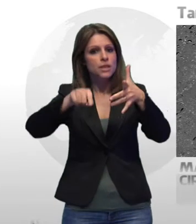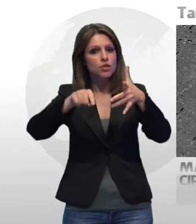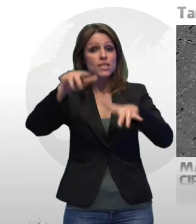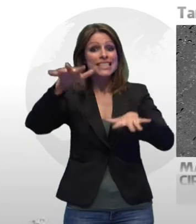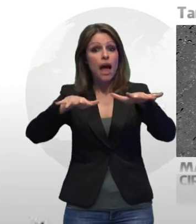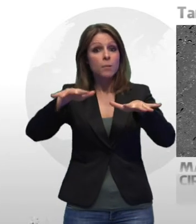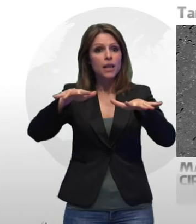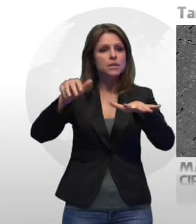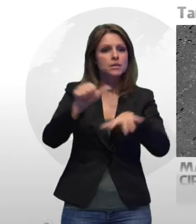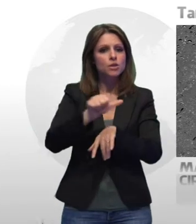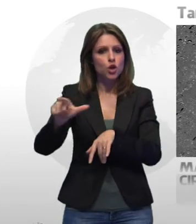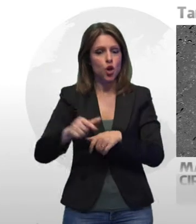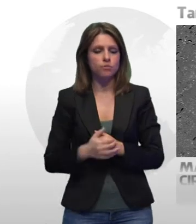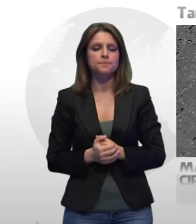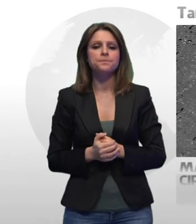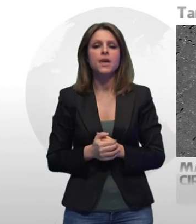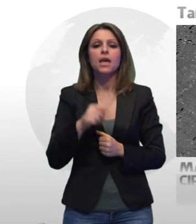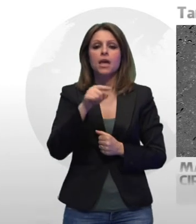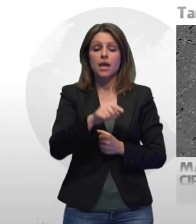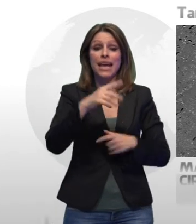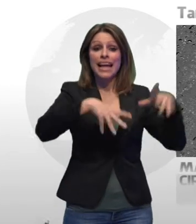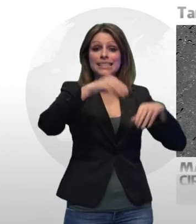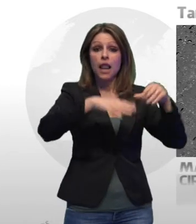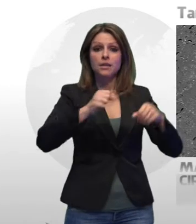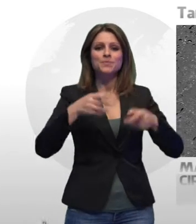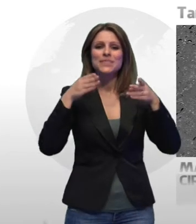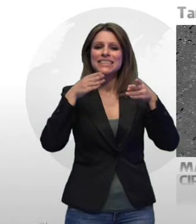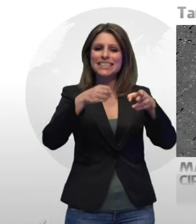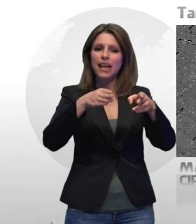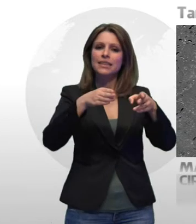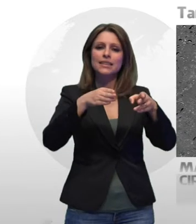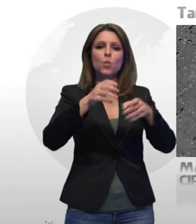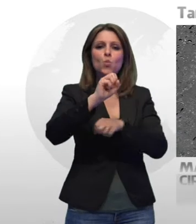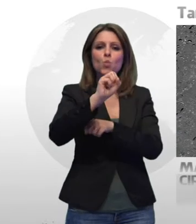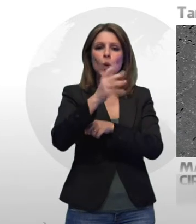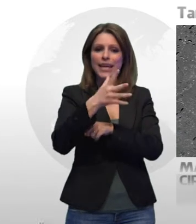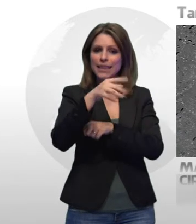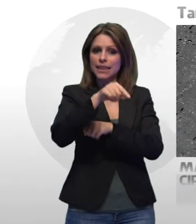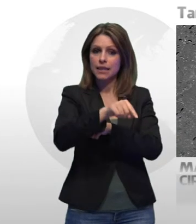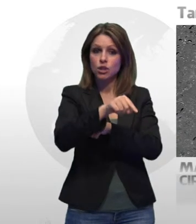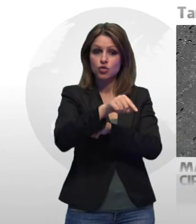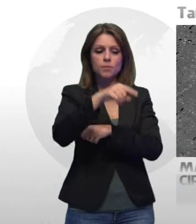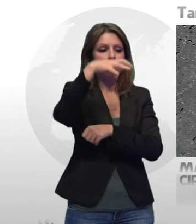la strada provinciale 15, fra Masseria Gaudella e La Terza, è franata in più punti.